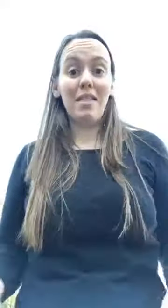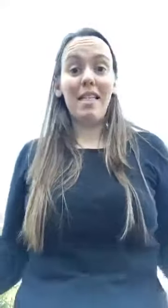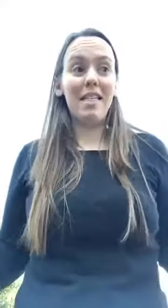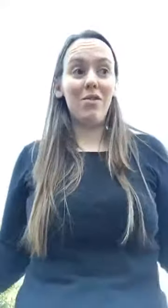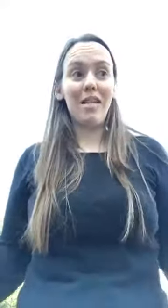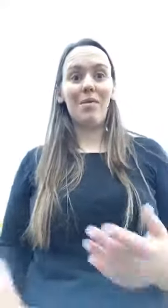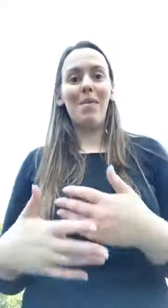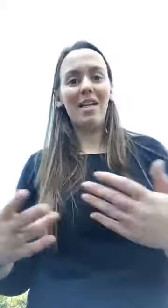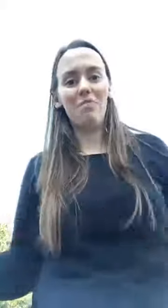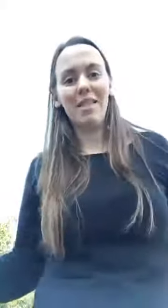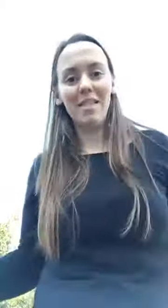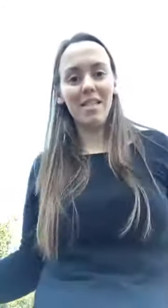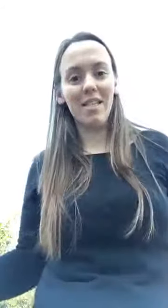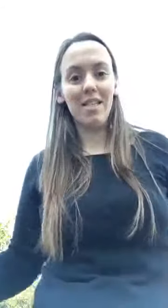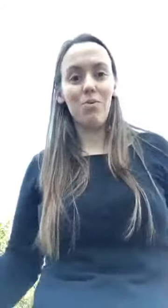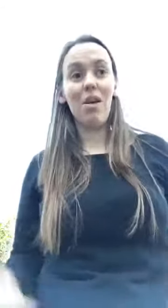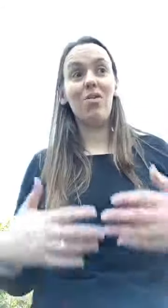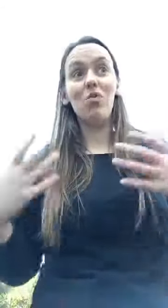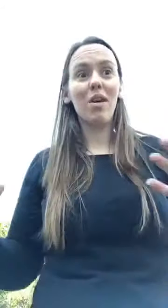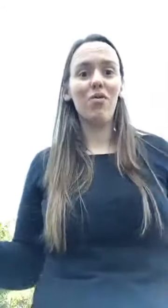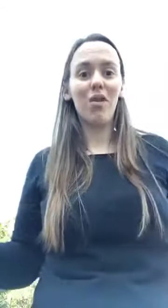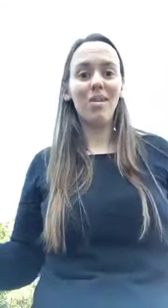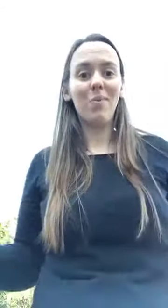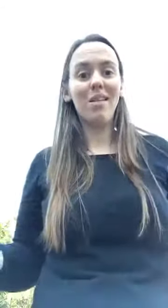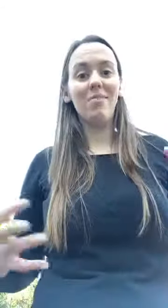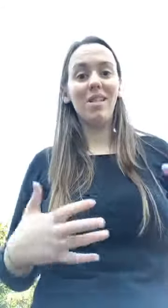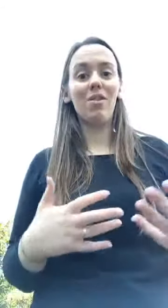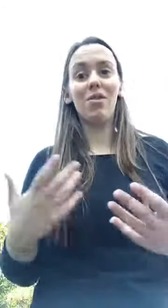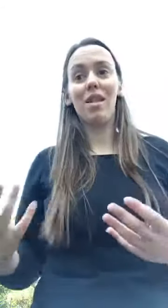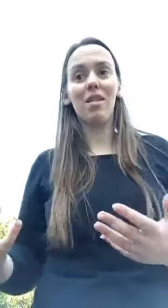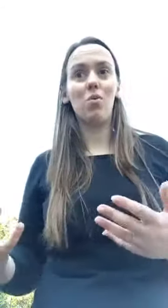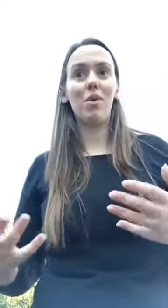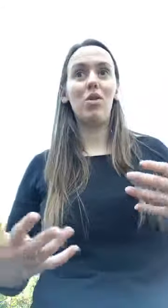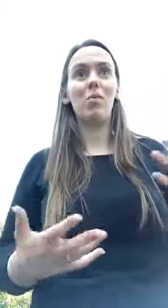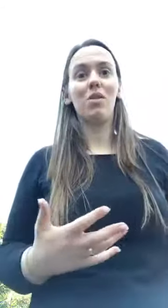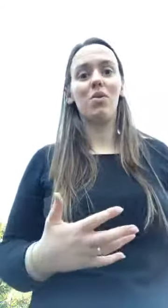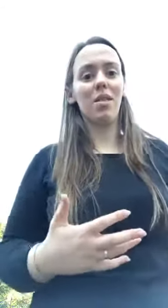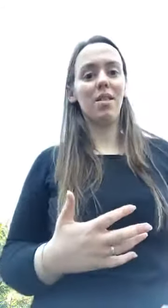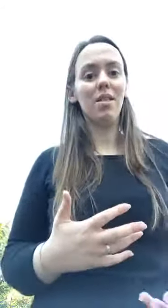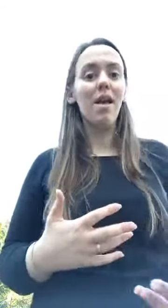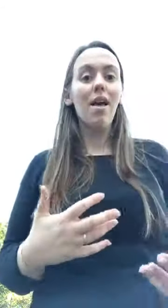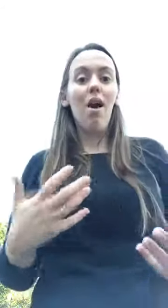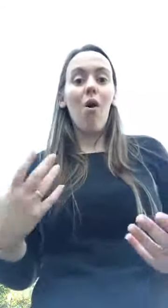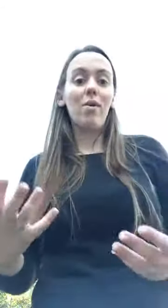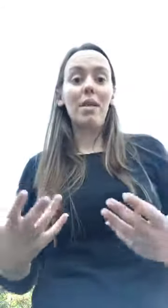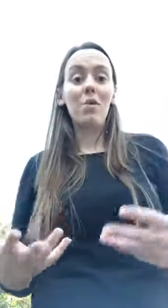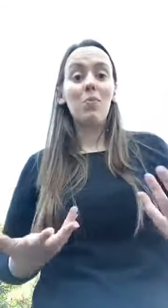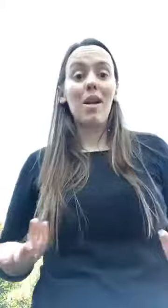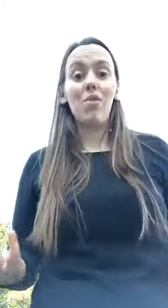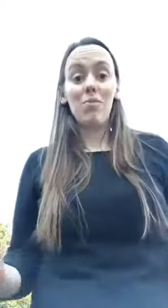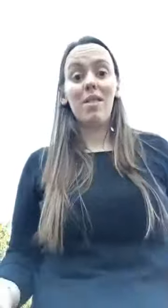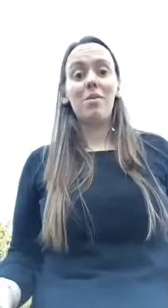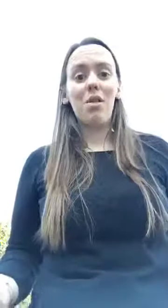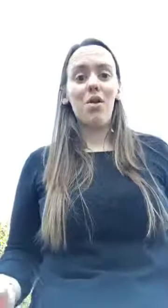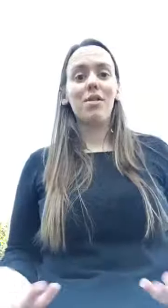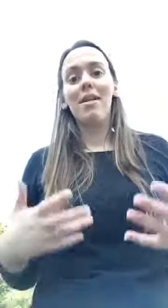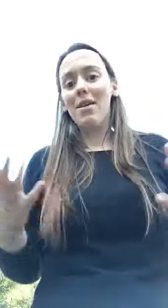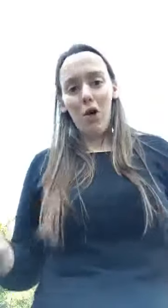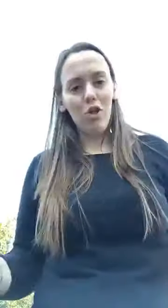facto é daquilo que mais mensagens recebo, é como é que eu faço para eliminar o stress ou para combater o stress ou até mesmo para adormecer melhor. Ó,